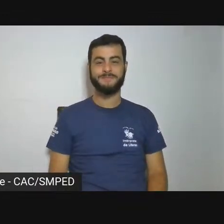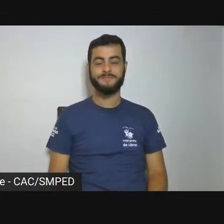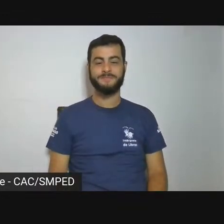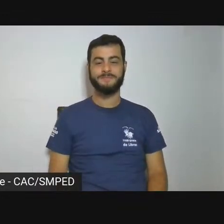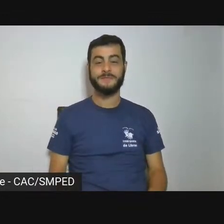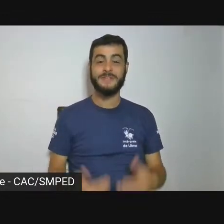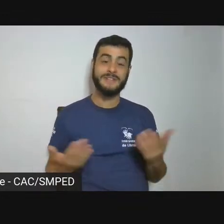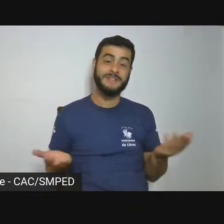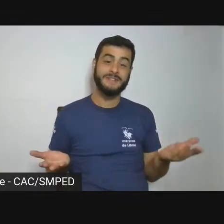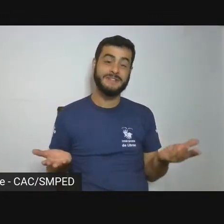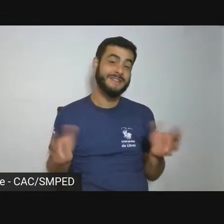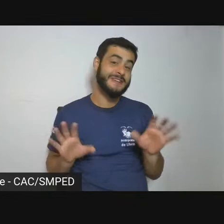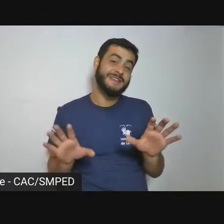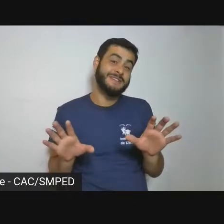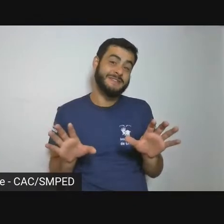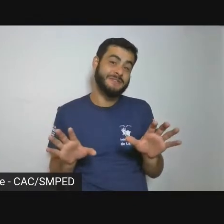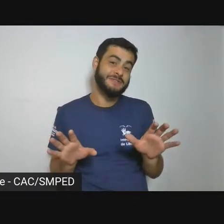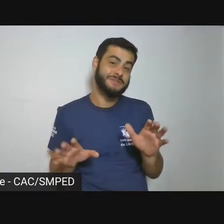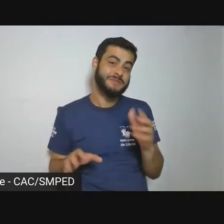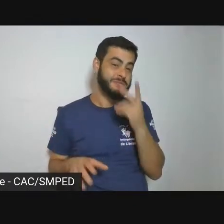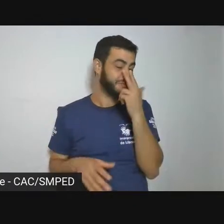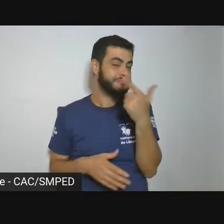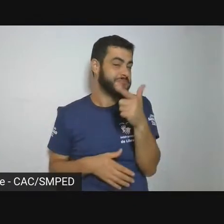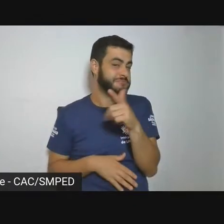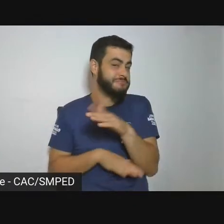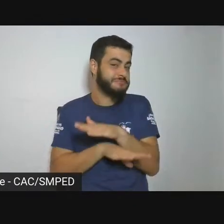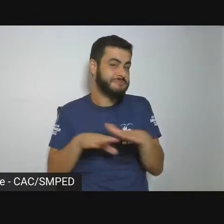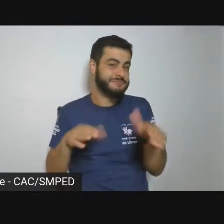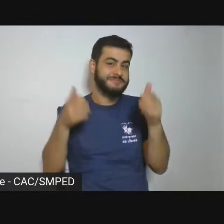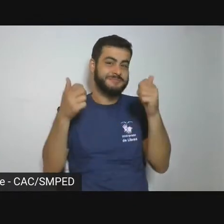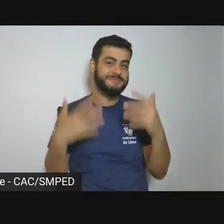é isso não tenho mais muito o que falar